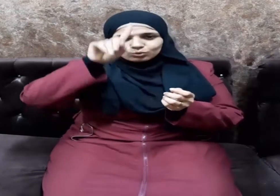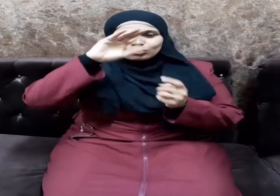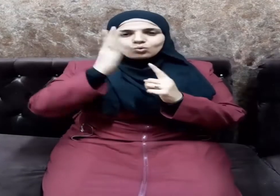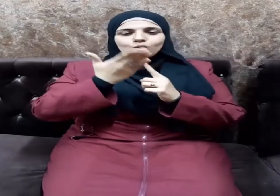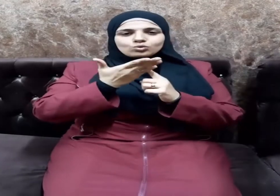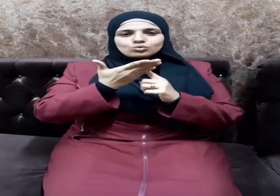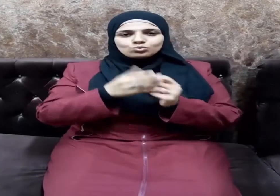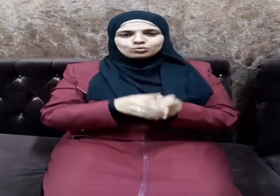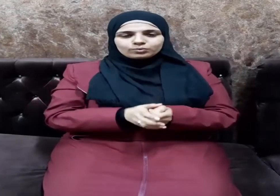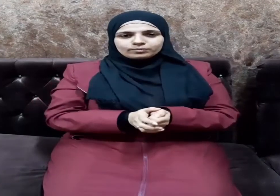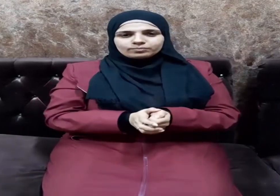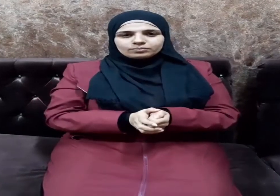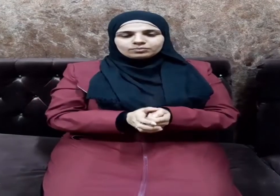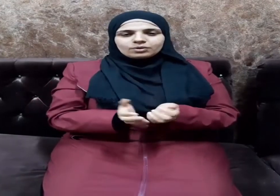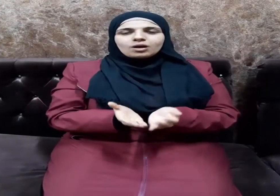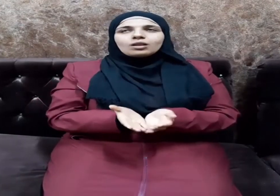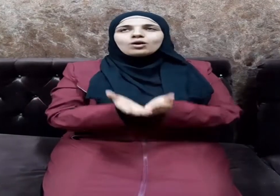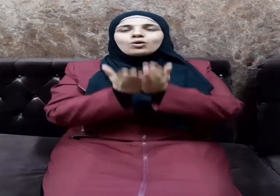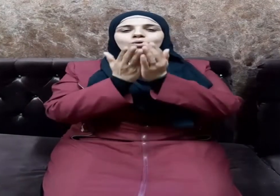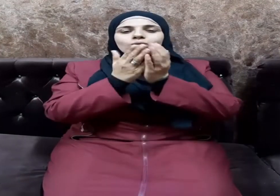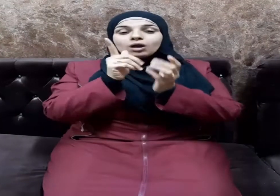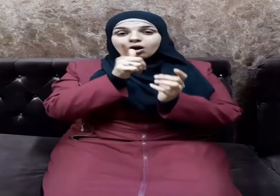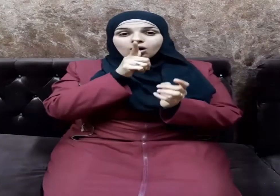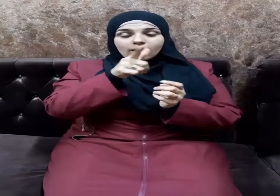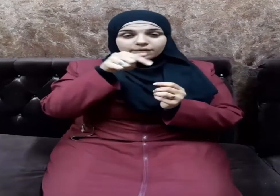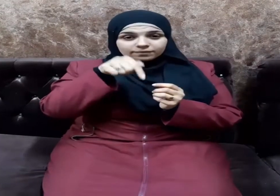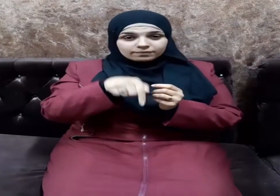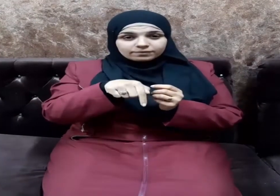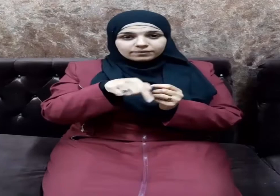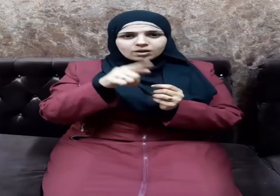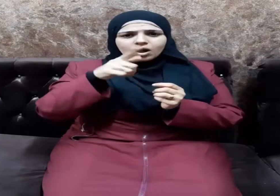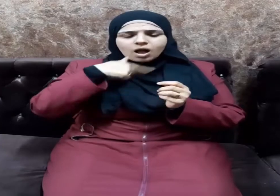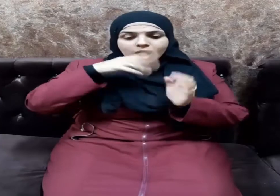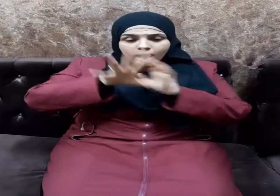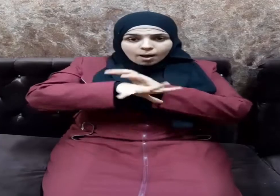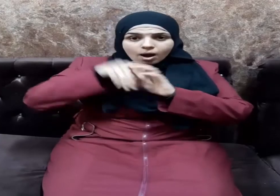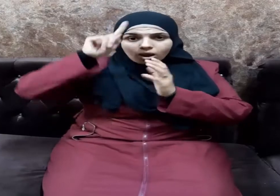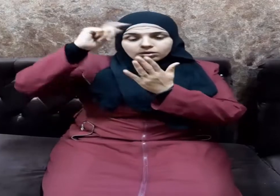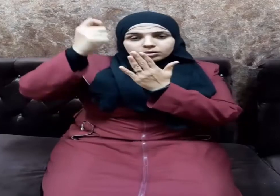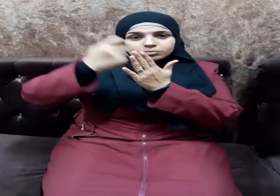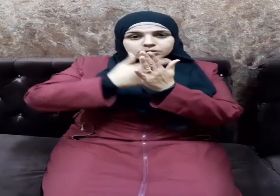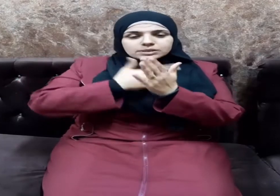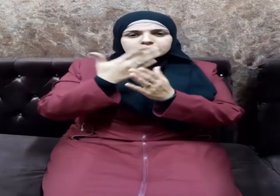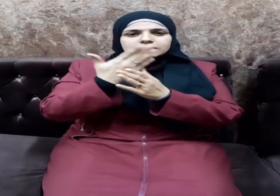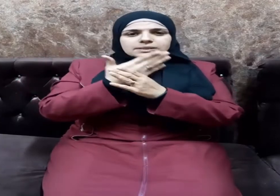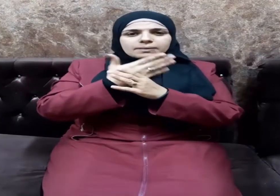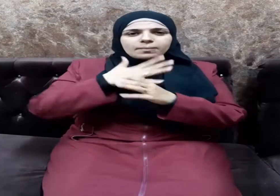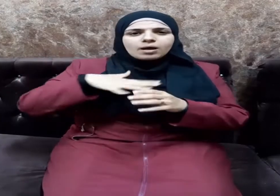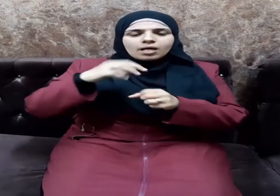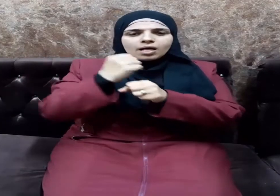عبده ورسوله القائل بعثت بالحنيفية السمحة